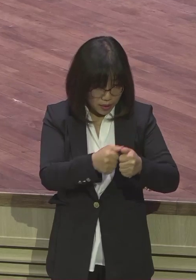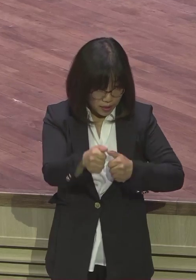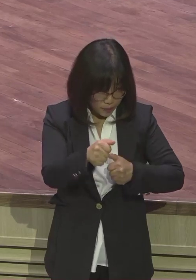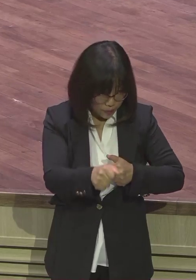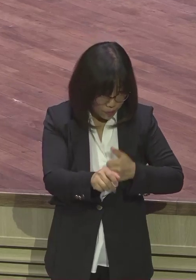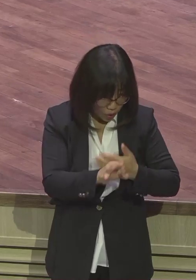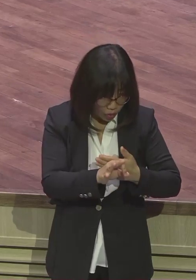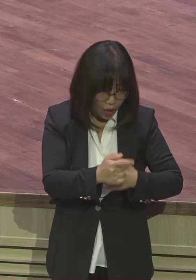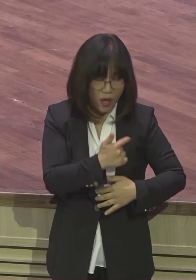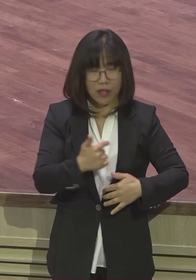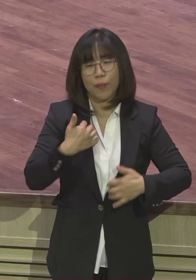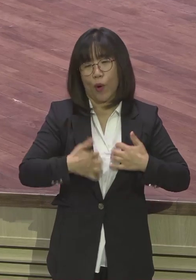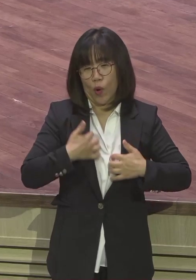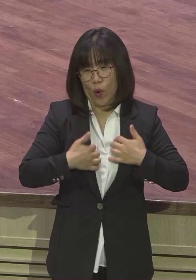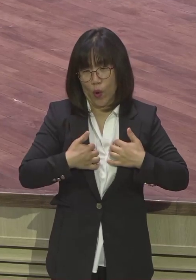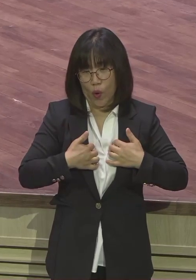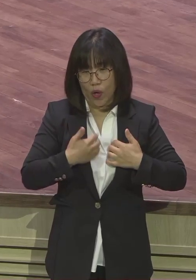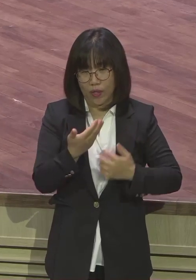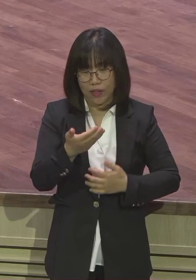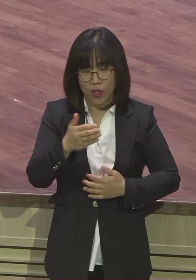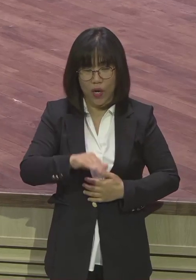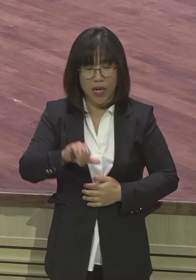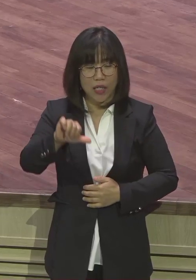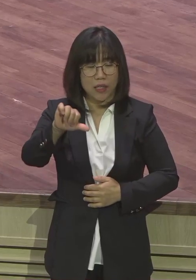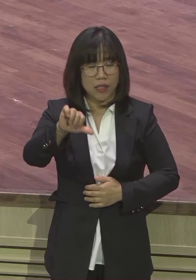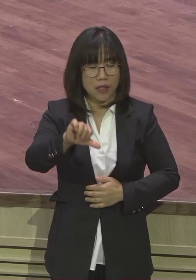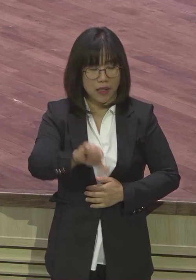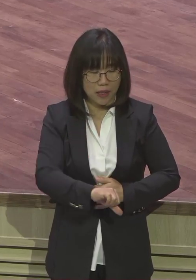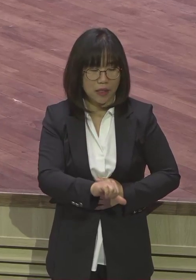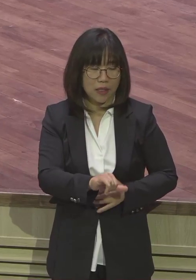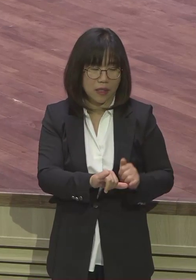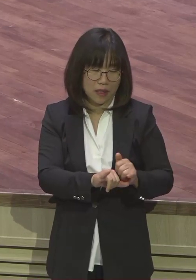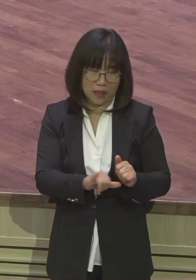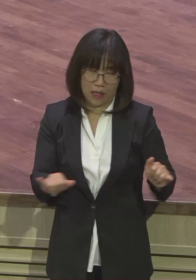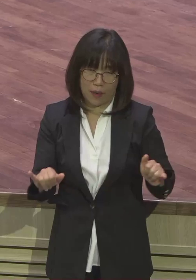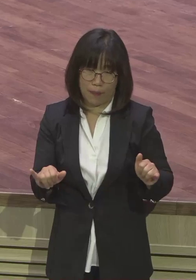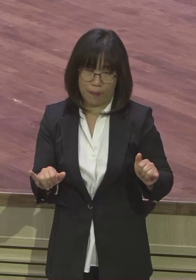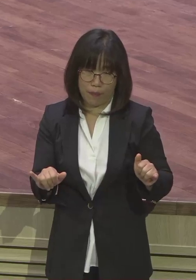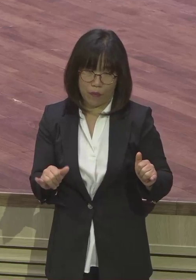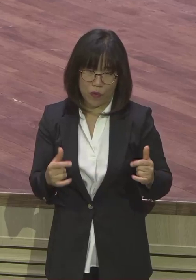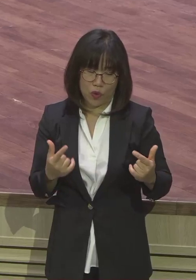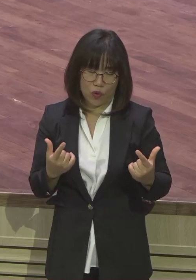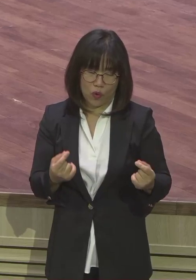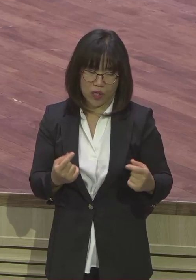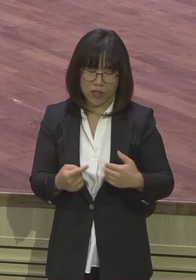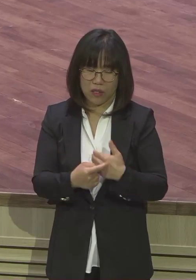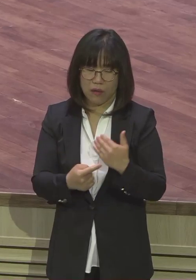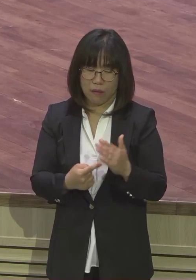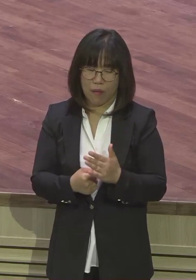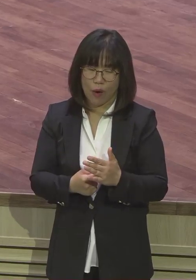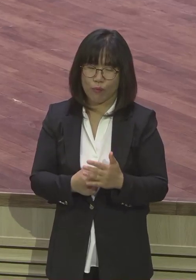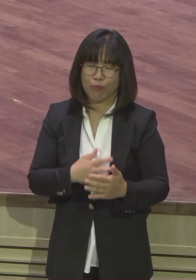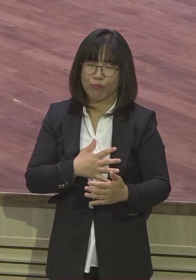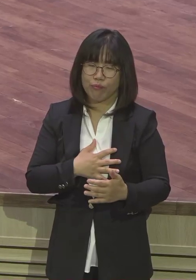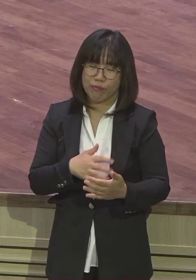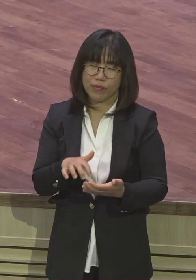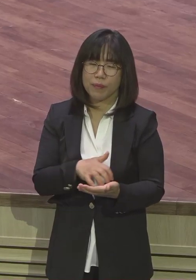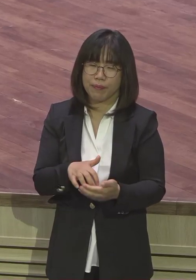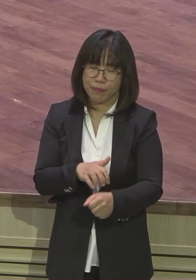그러나 진 사람의 고통만큼 거림자가 남는다. 그래서